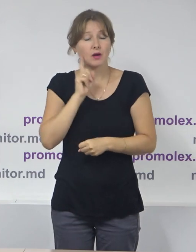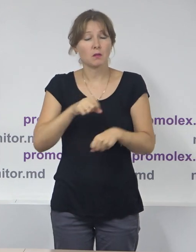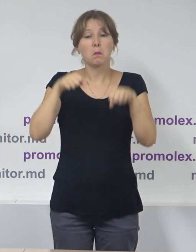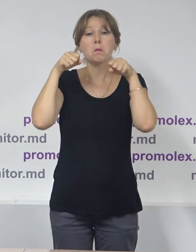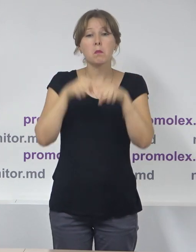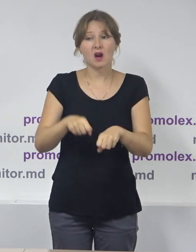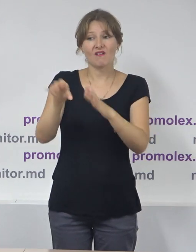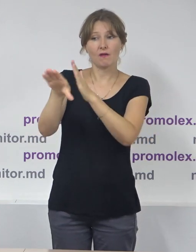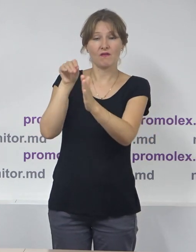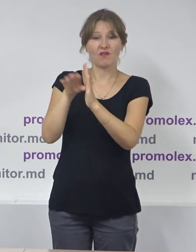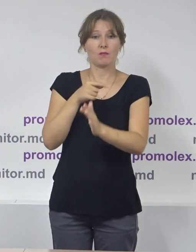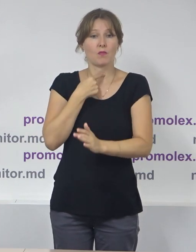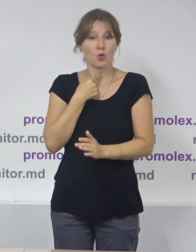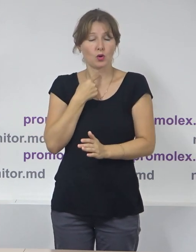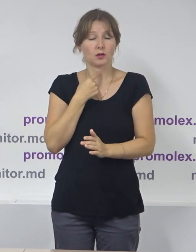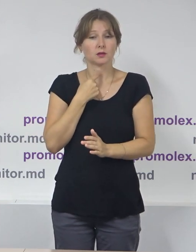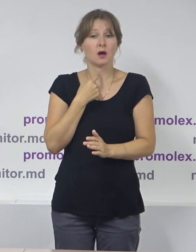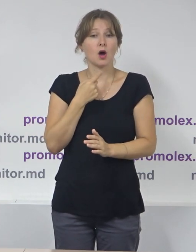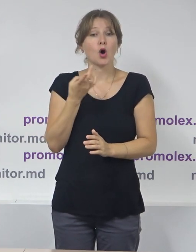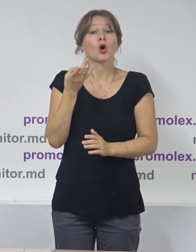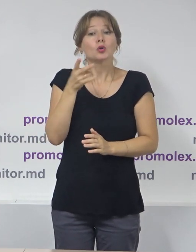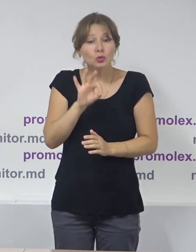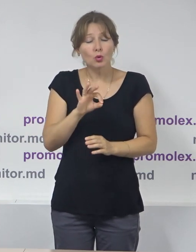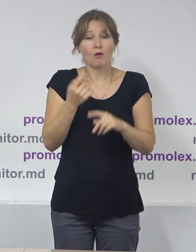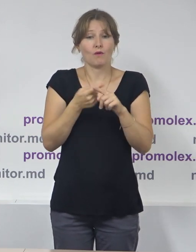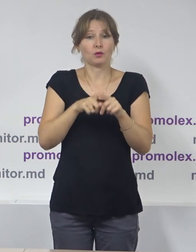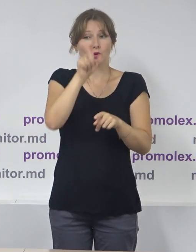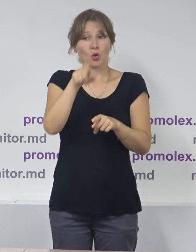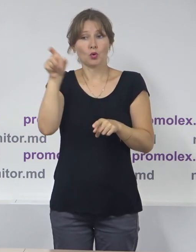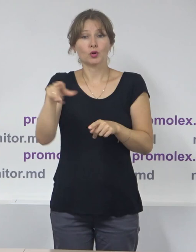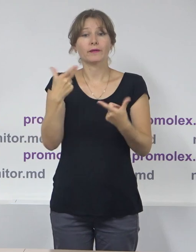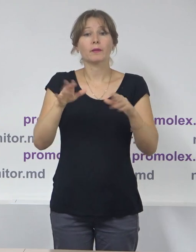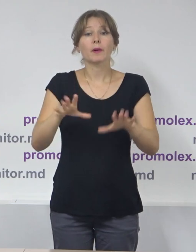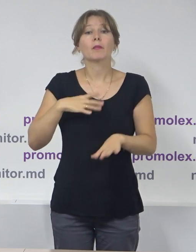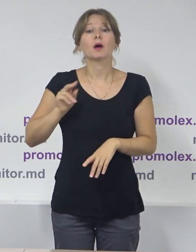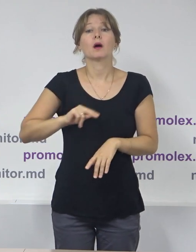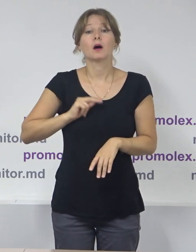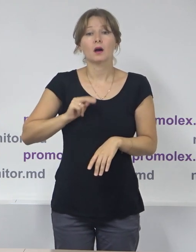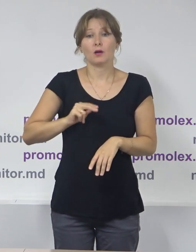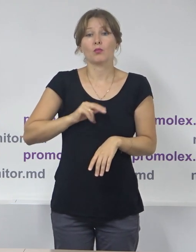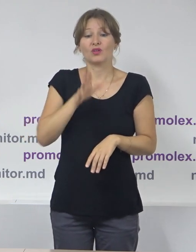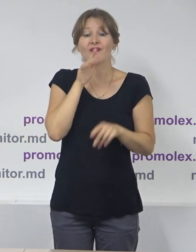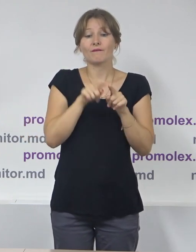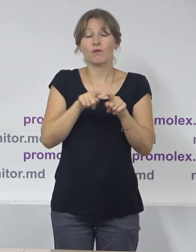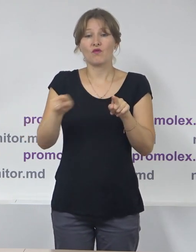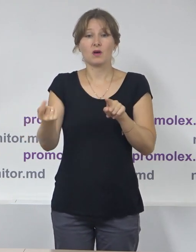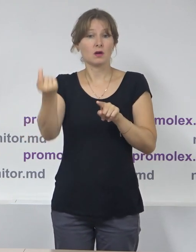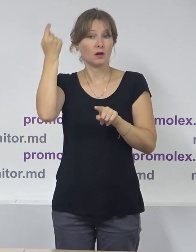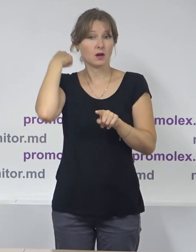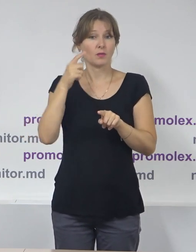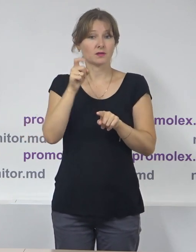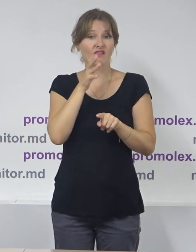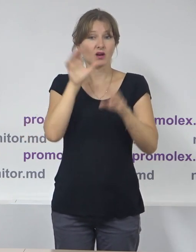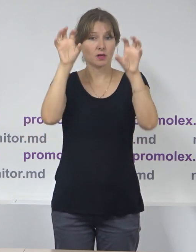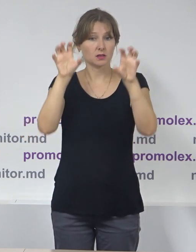de a fi ales s-ar putea fi justificată. Însă, în raport cu persoanele care ocupau funcții elective la acea dată a hotărârii Curții